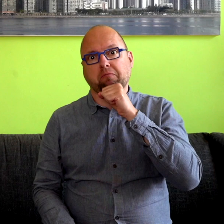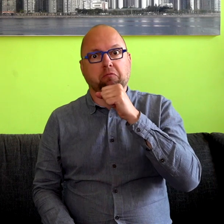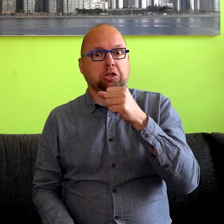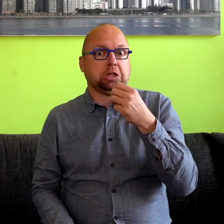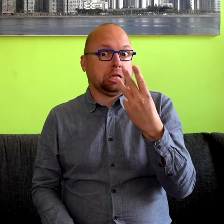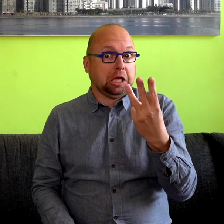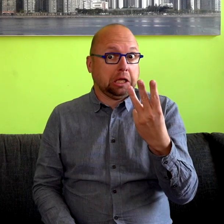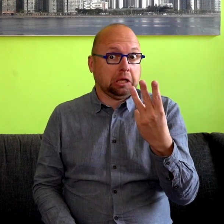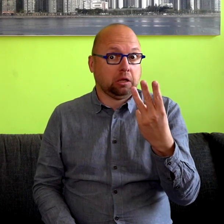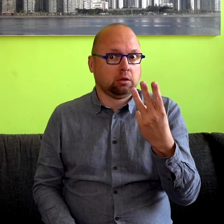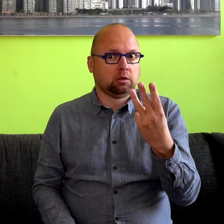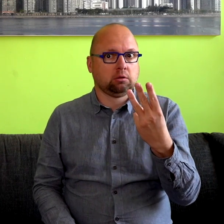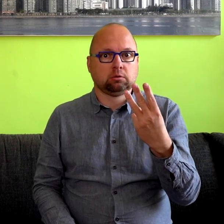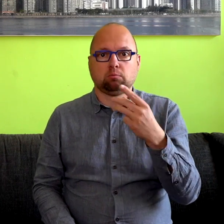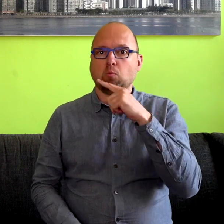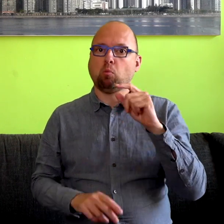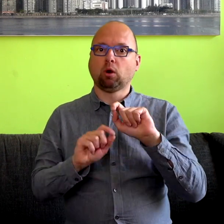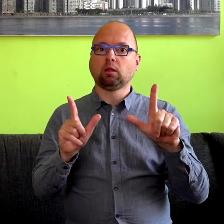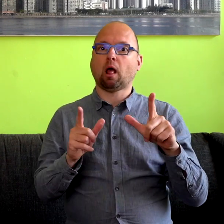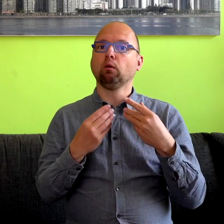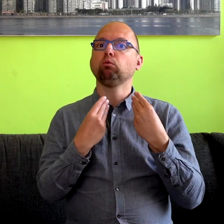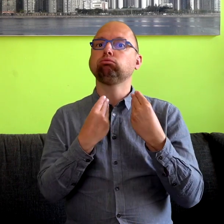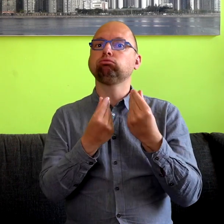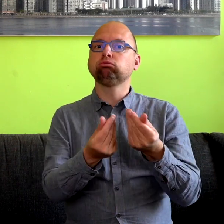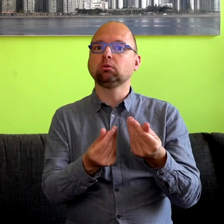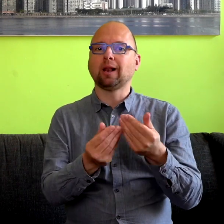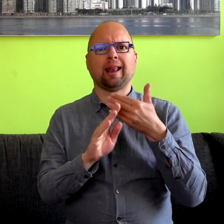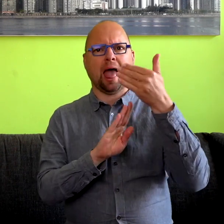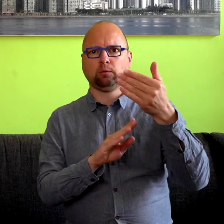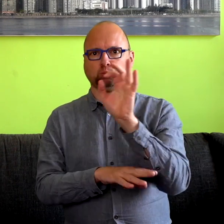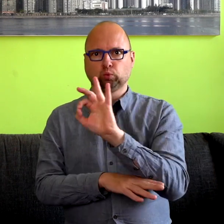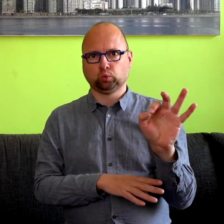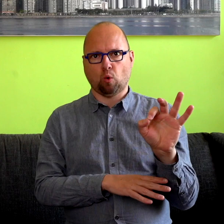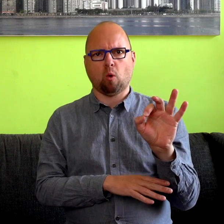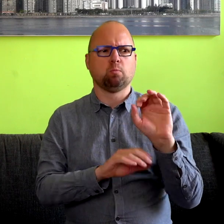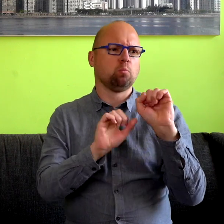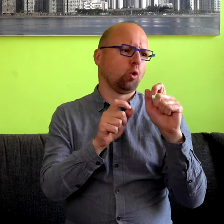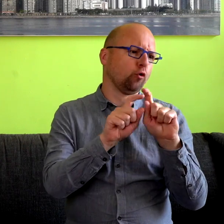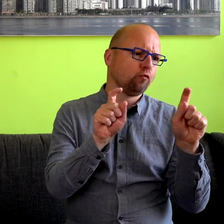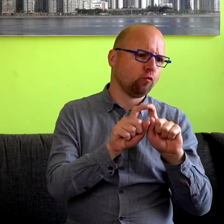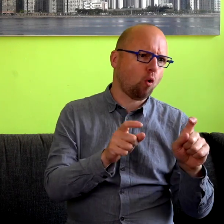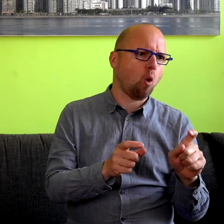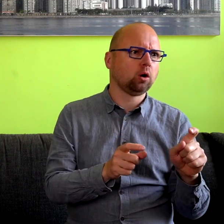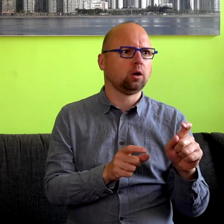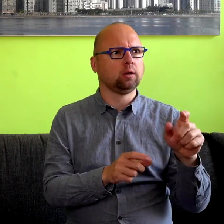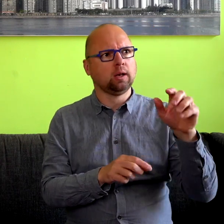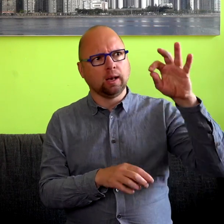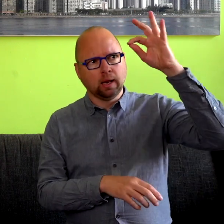niveau hun moedertaal. En wat ze later op school leren zijn vooral moeilijke woordjes, spreekwoorden, ze leren lezen en schrijven